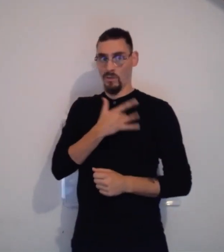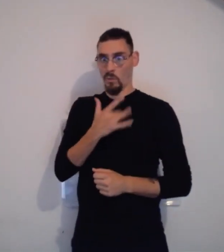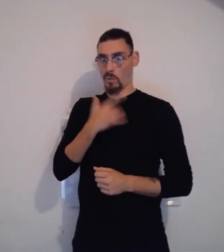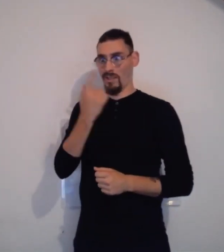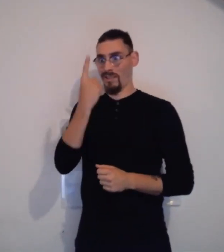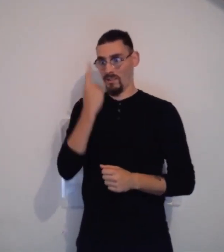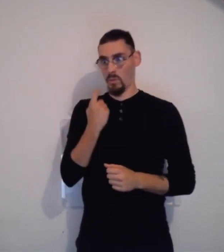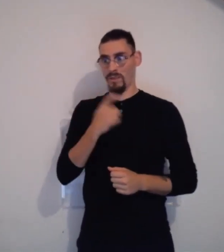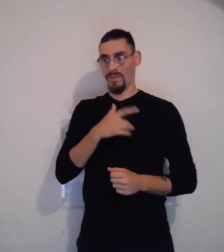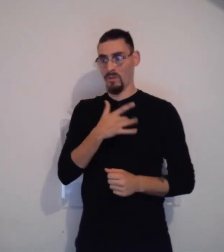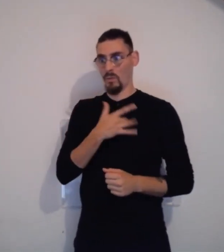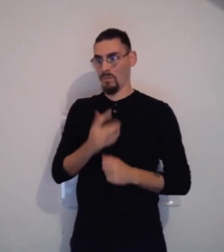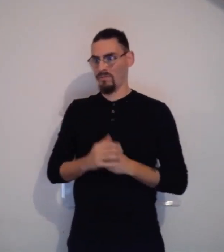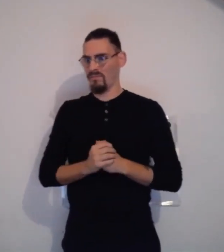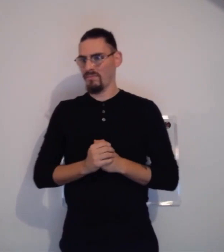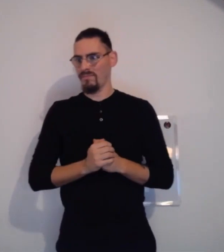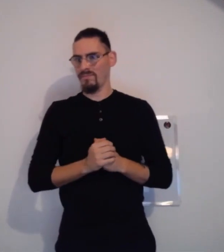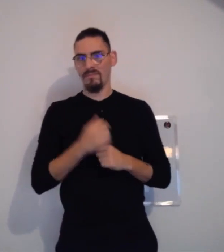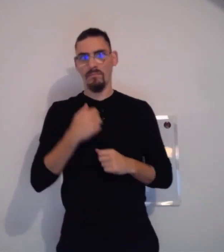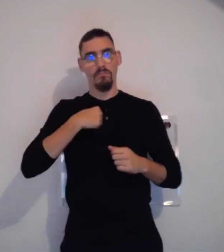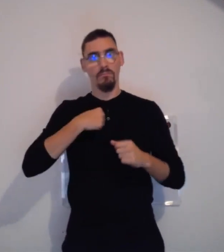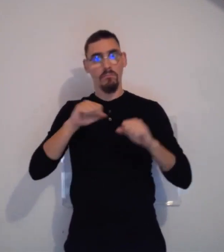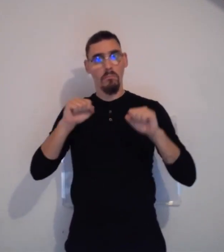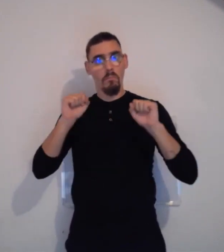Oh, je vois une question qui est vraiment très intéressante.